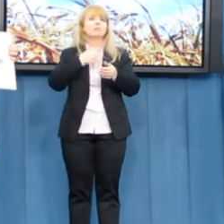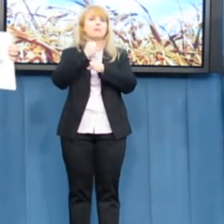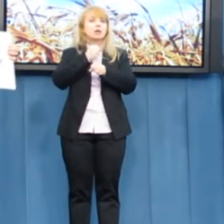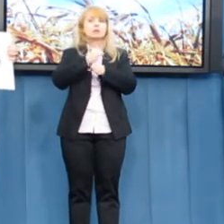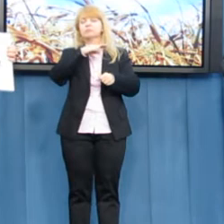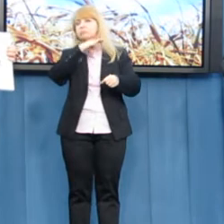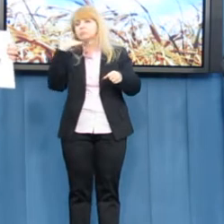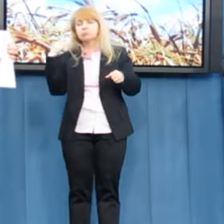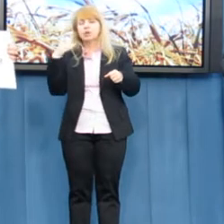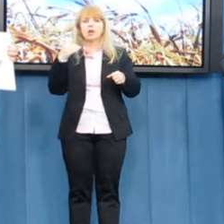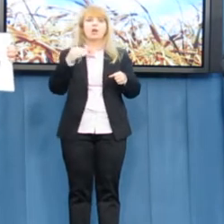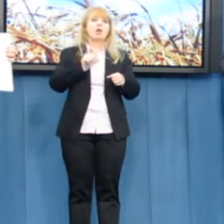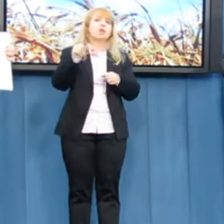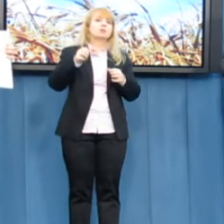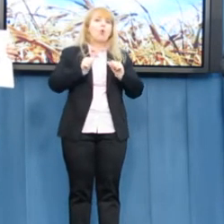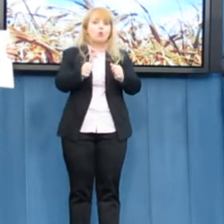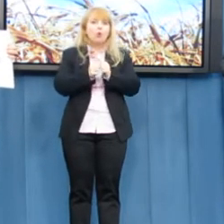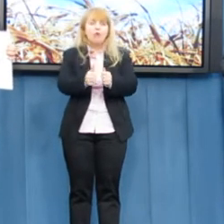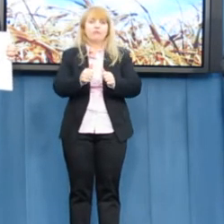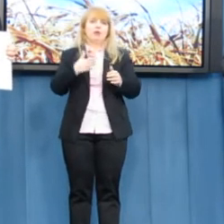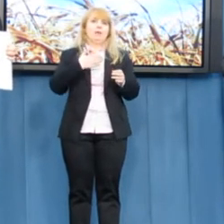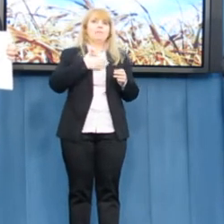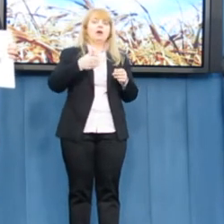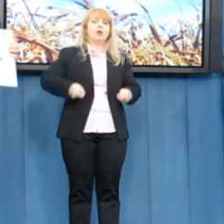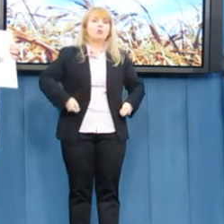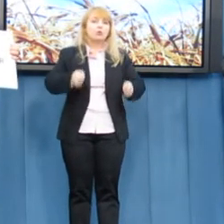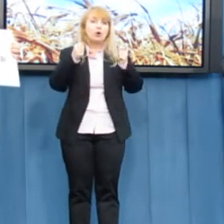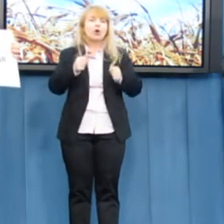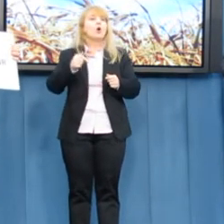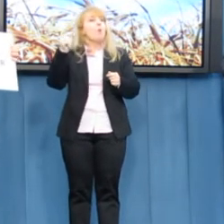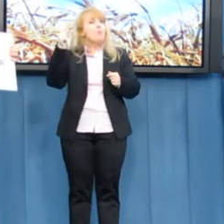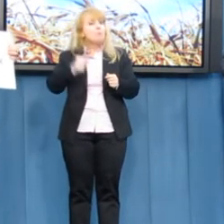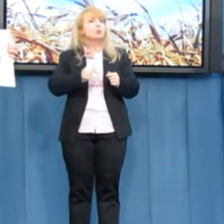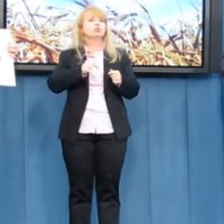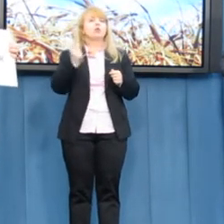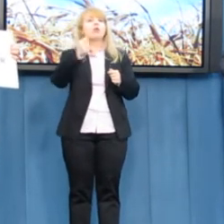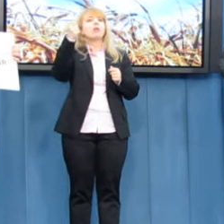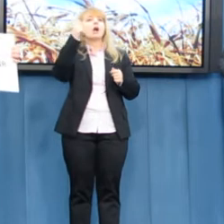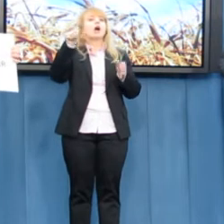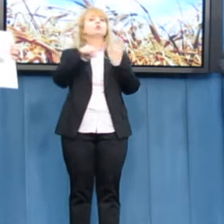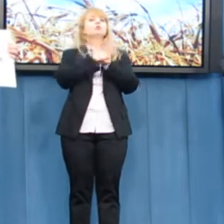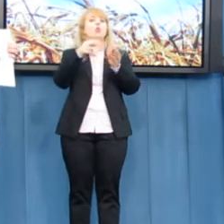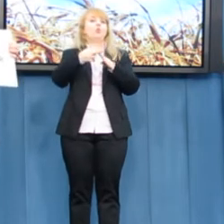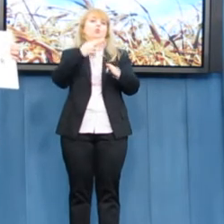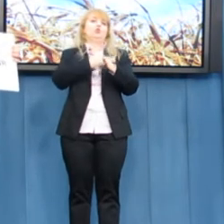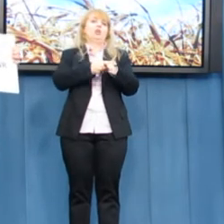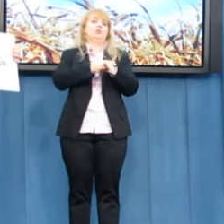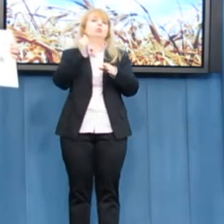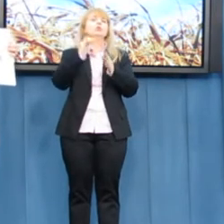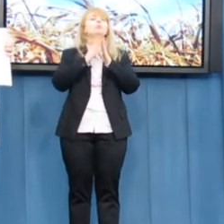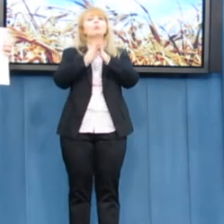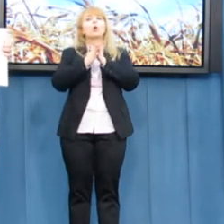musi jeszcze jechać do urzędnika i złożyć wniosek o dofinansowanie, o dotacje,